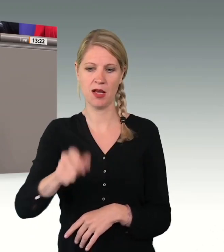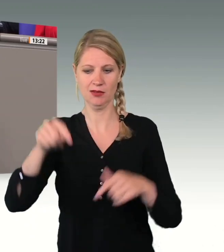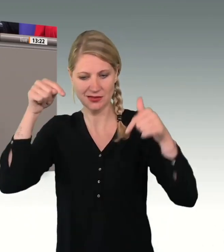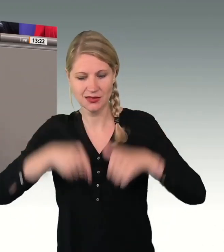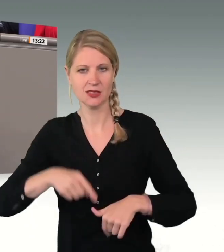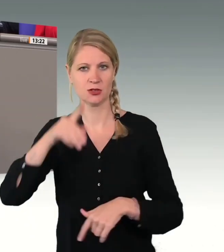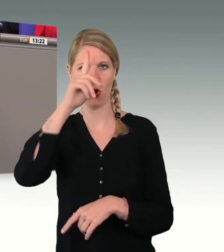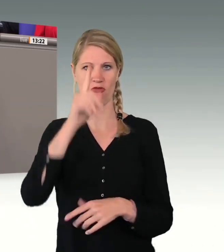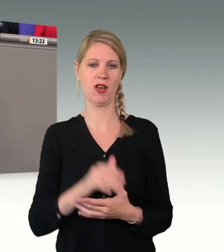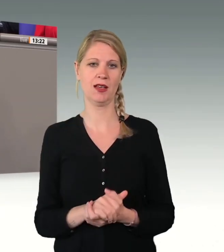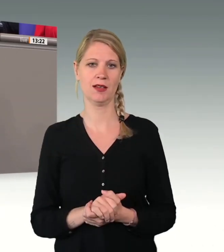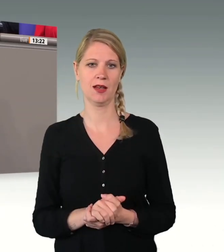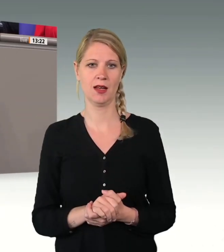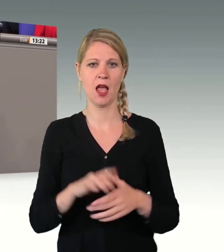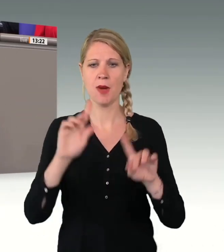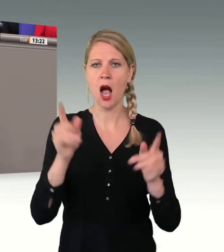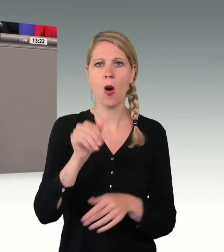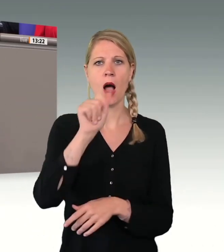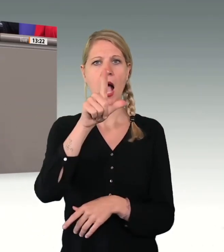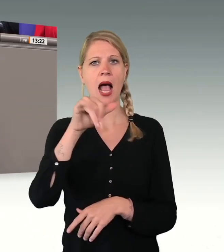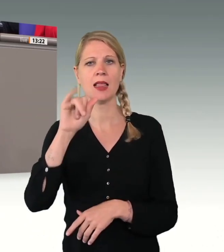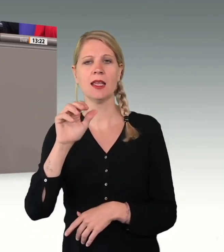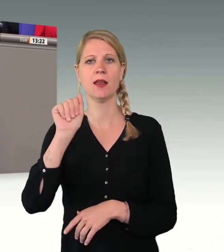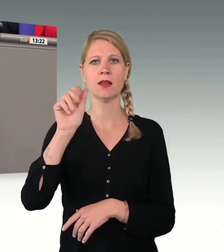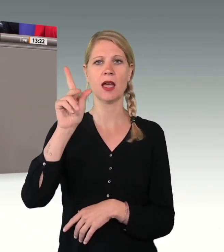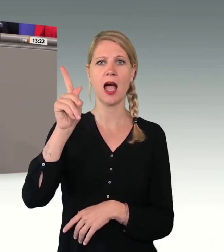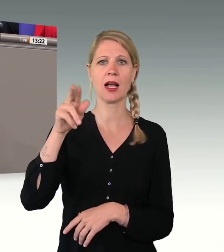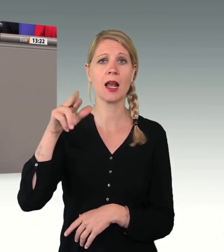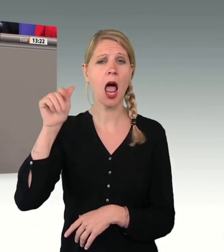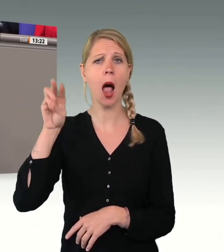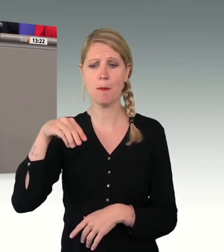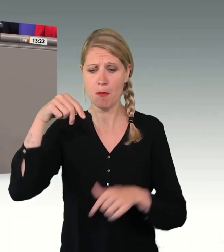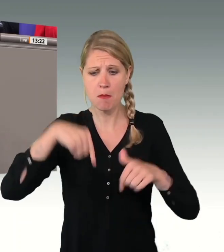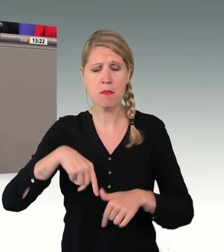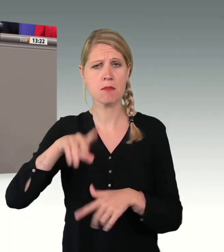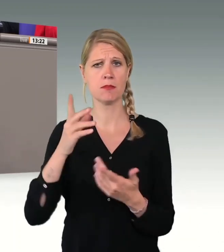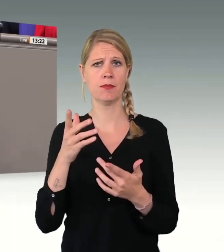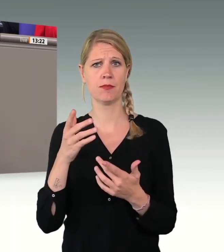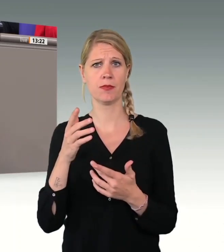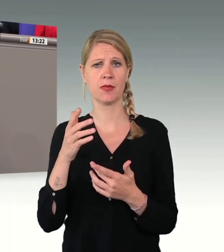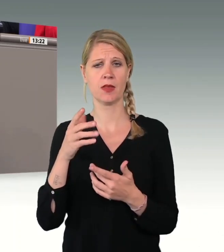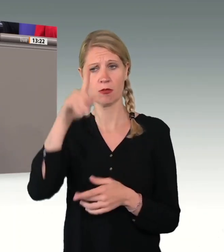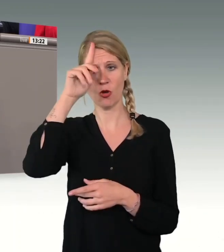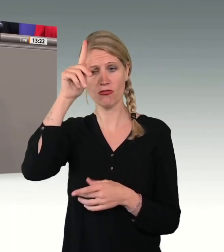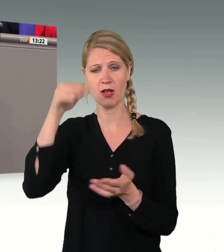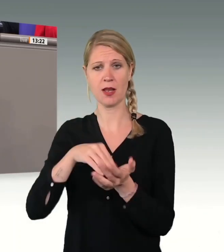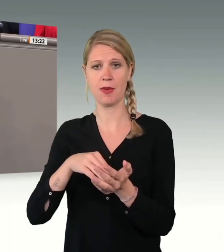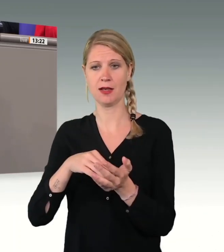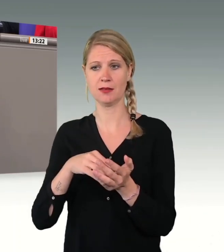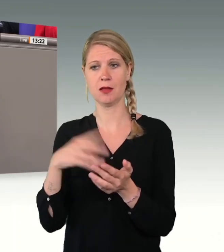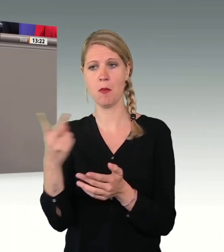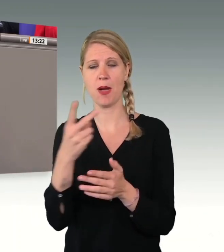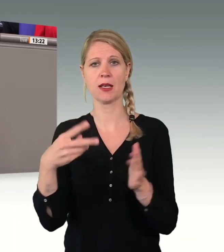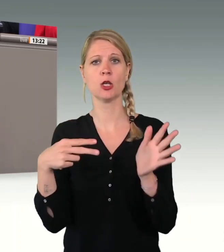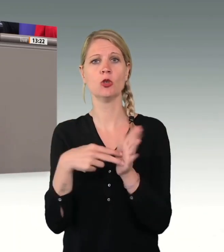Deutschland ist aber auch Ali und Akram, um zwei Syrerinnen und Syrer zu nennen, die aktiv jetzt sich